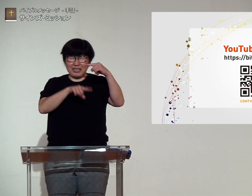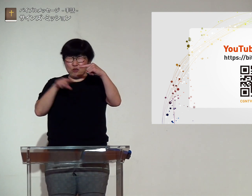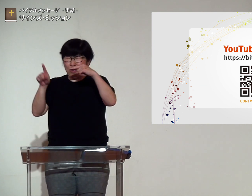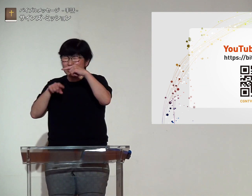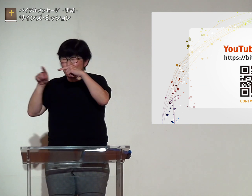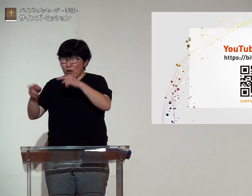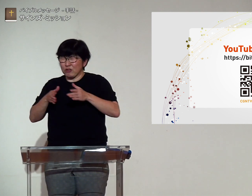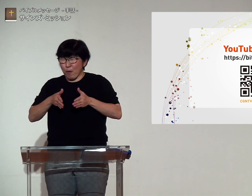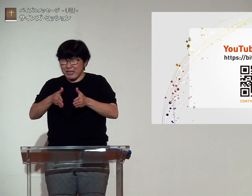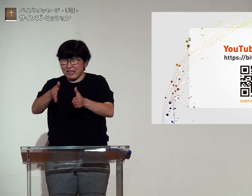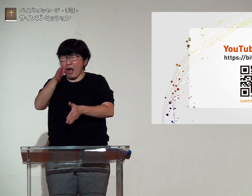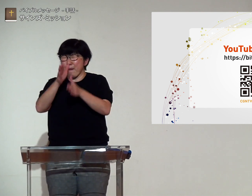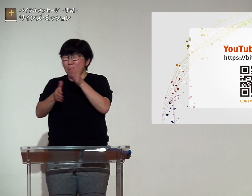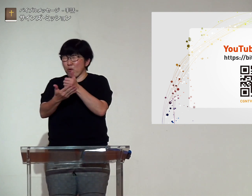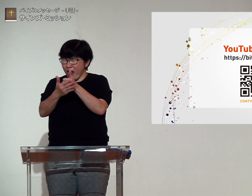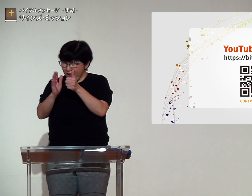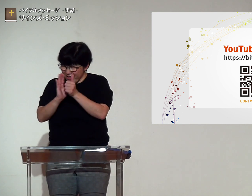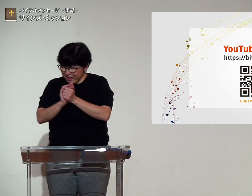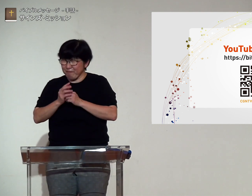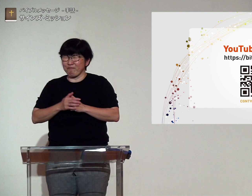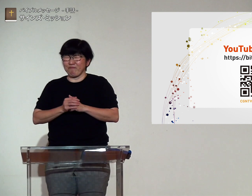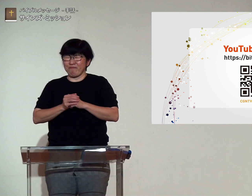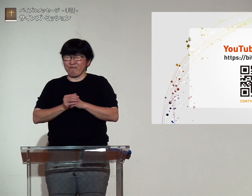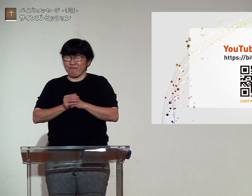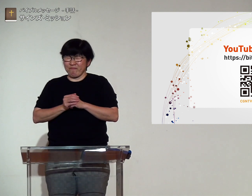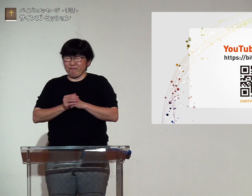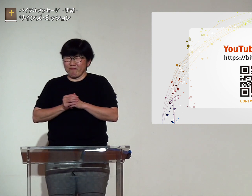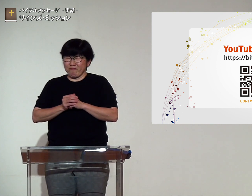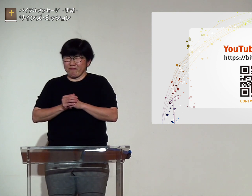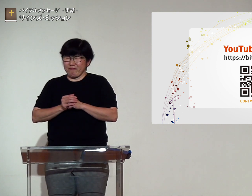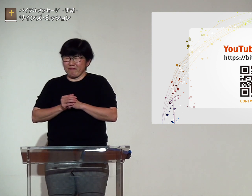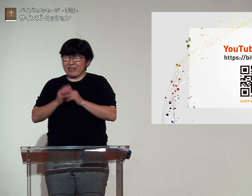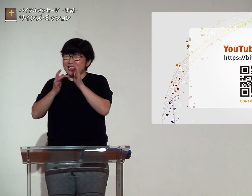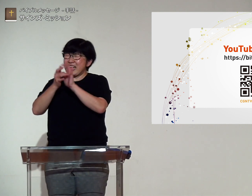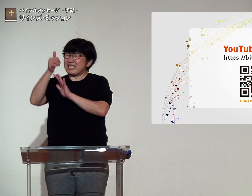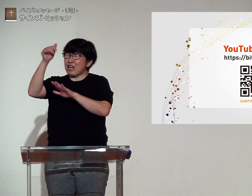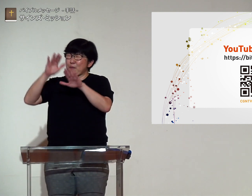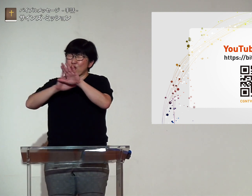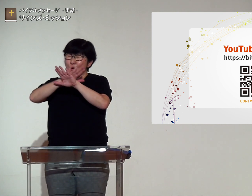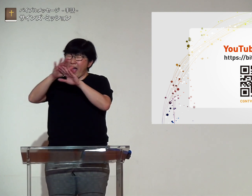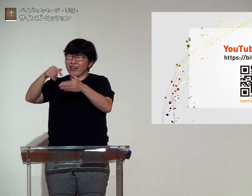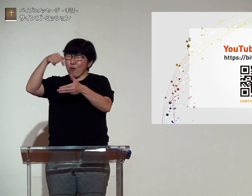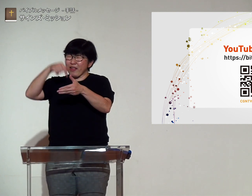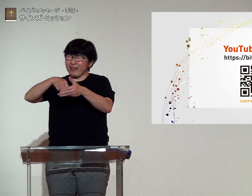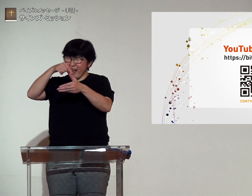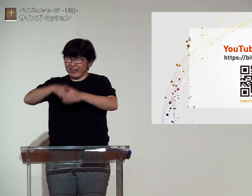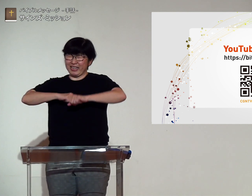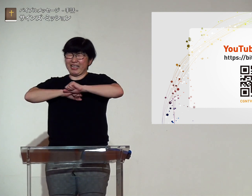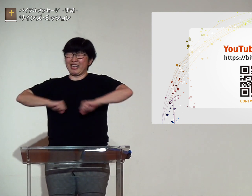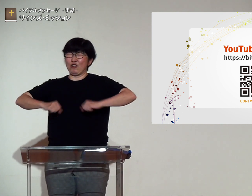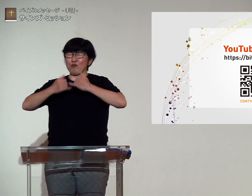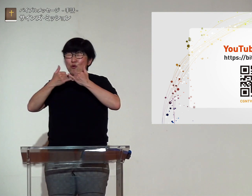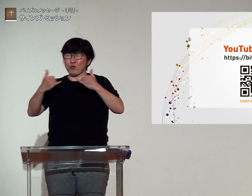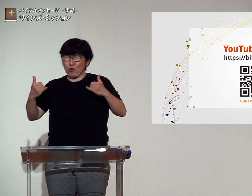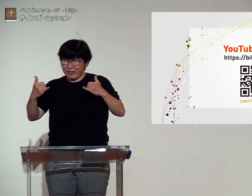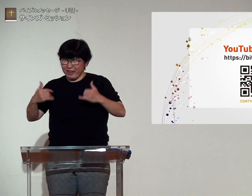どうぞ私たち一人一人の道を守りイエス様の愛の内に